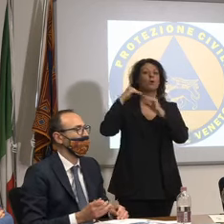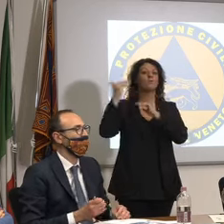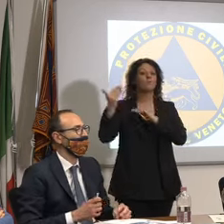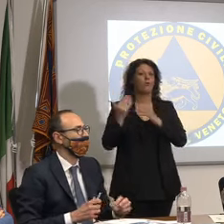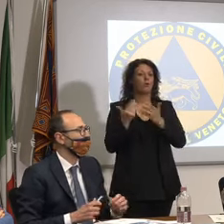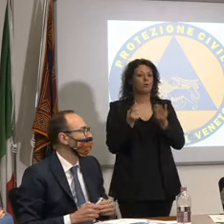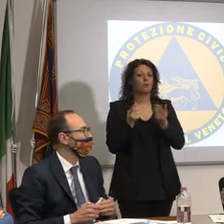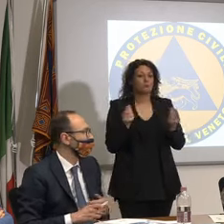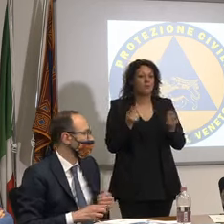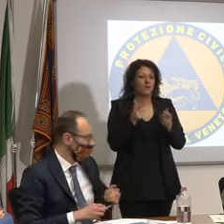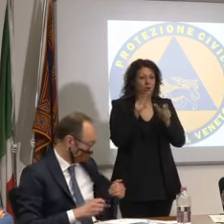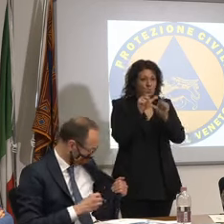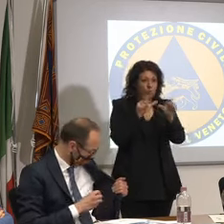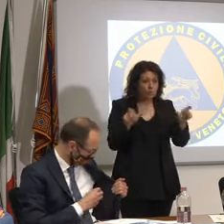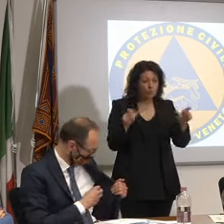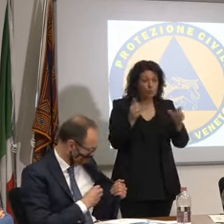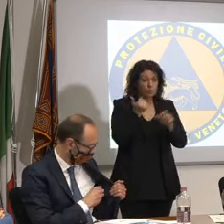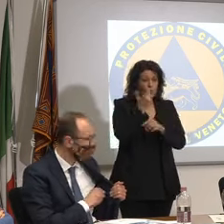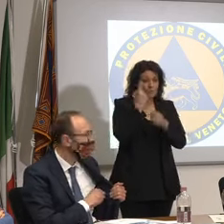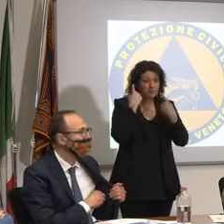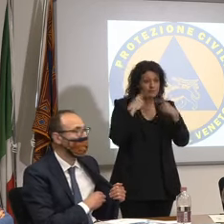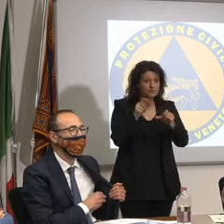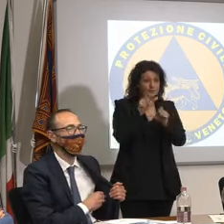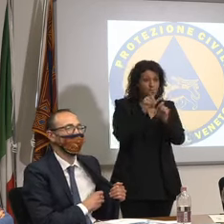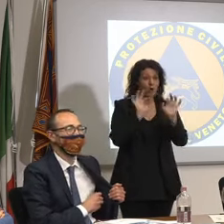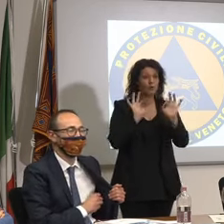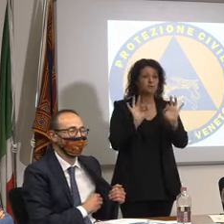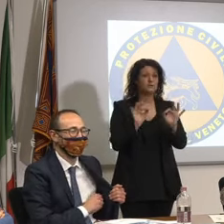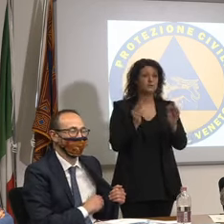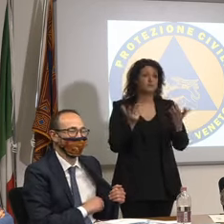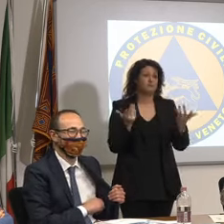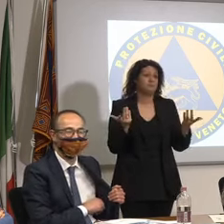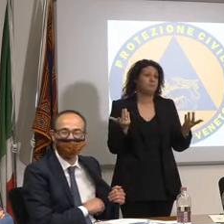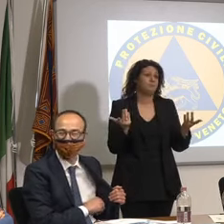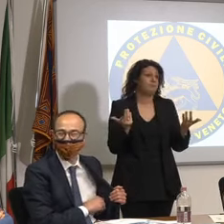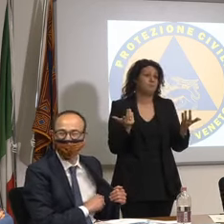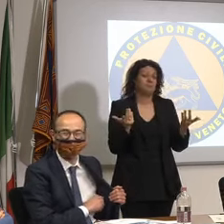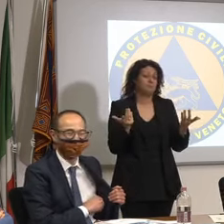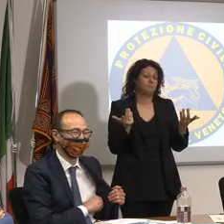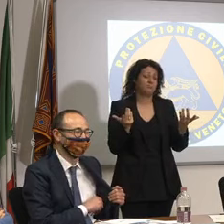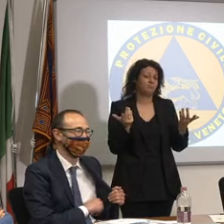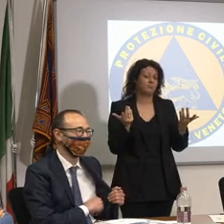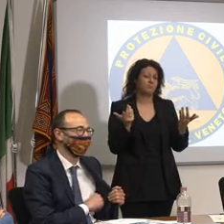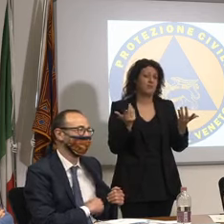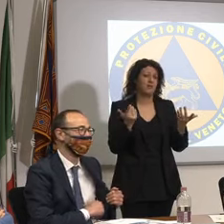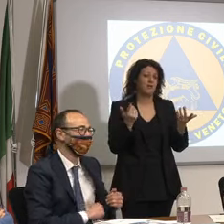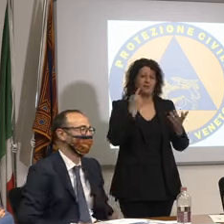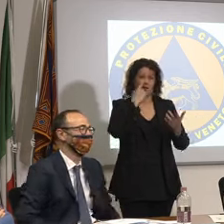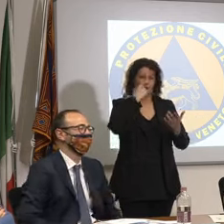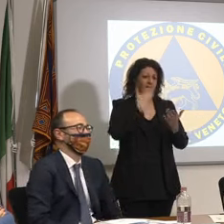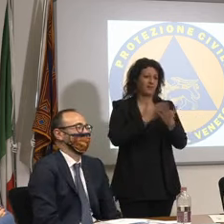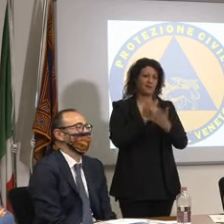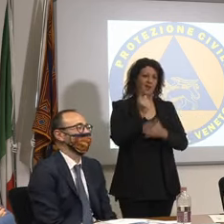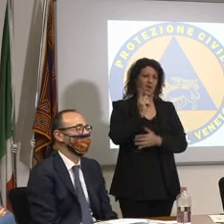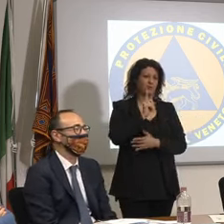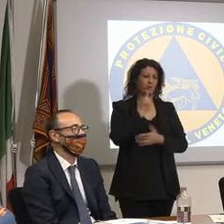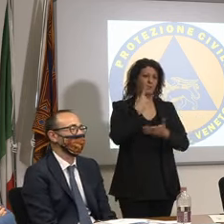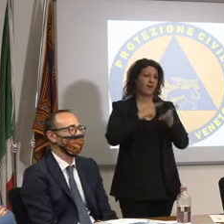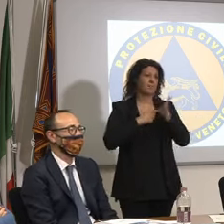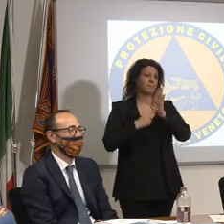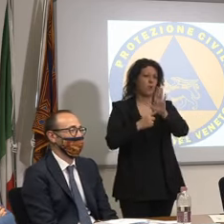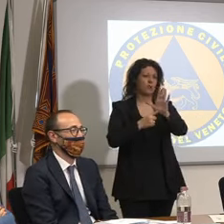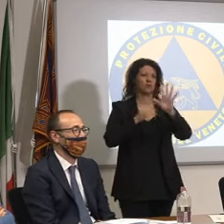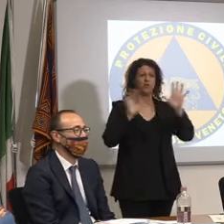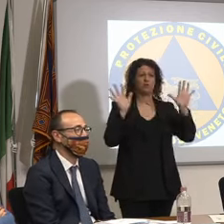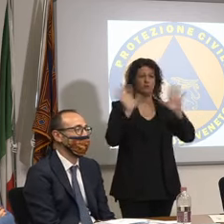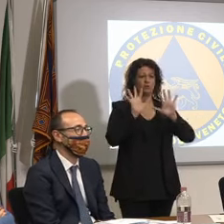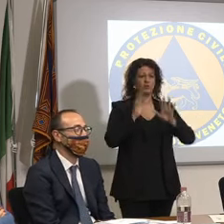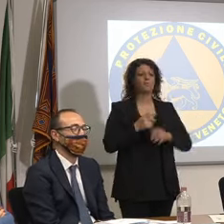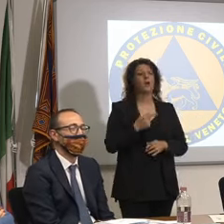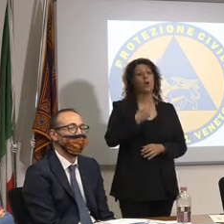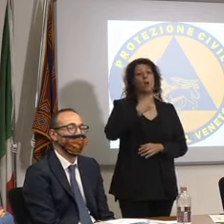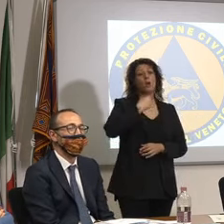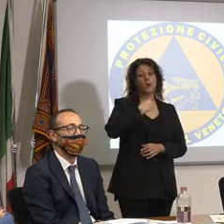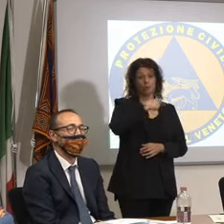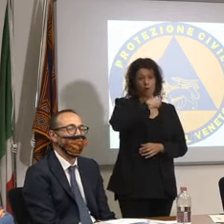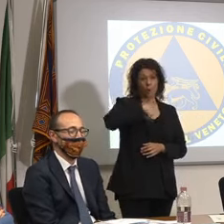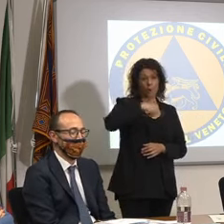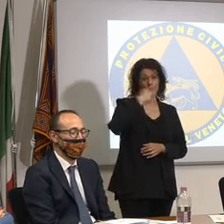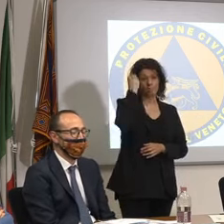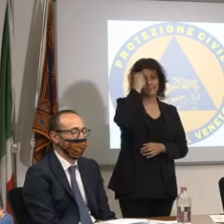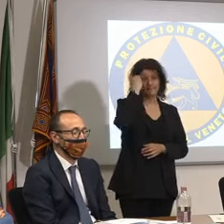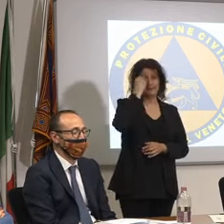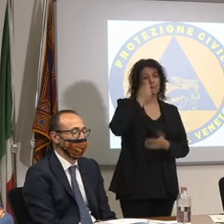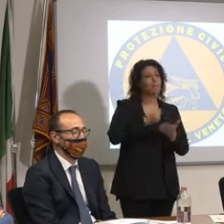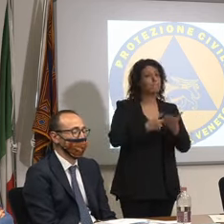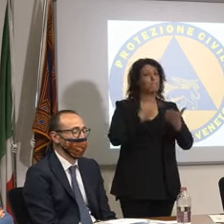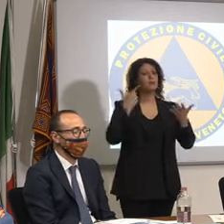è saccina forum fatto in casa e roba da genere e allora io penso che sia fondamentale a già annunciarvi che